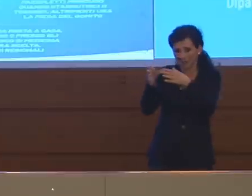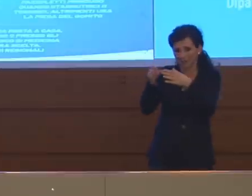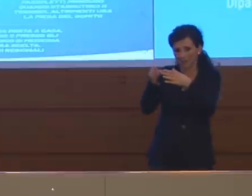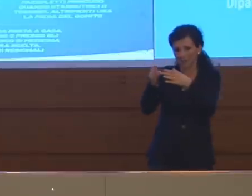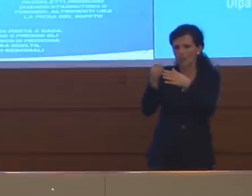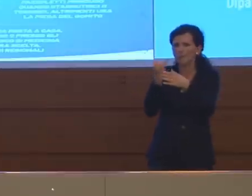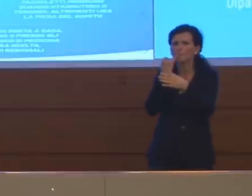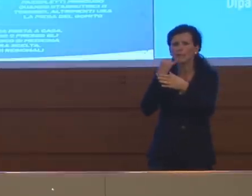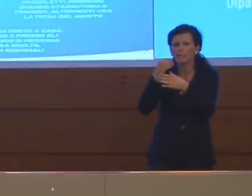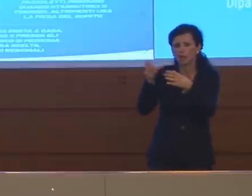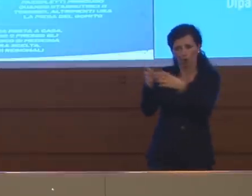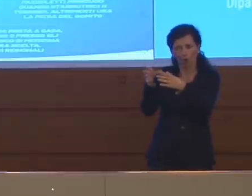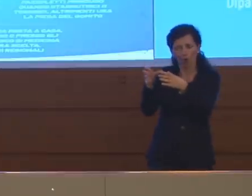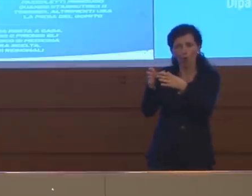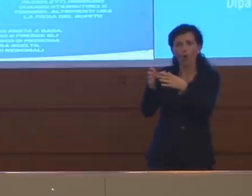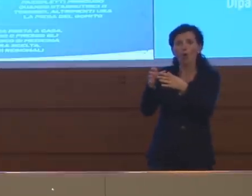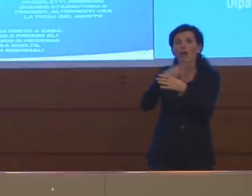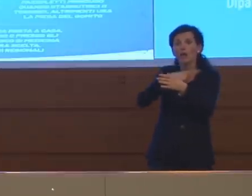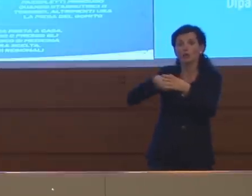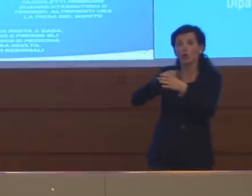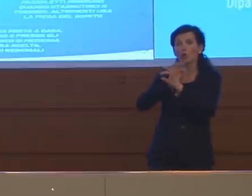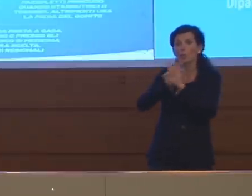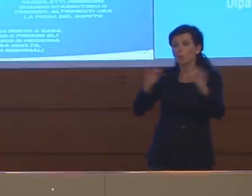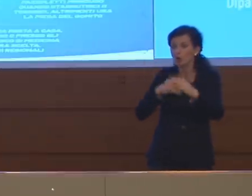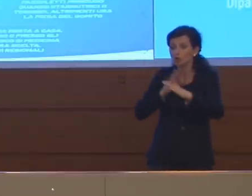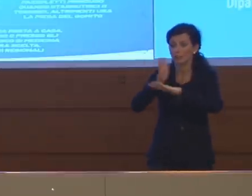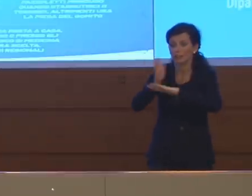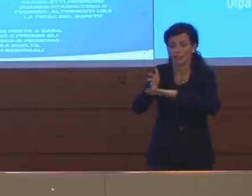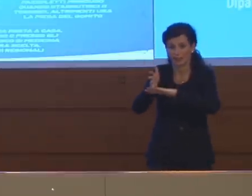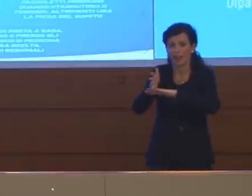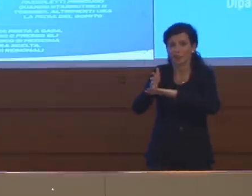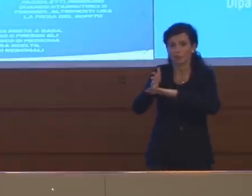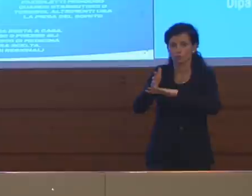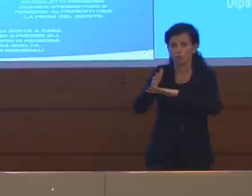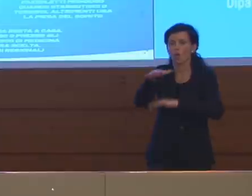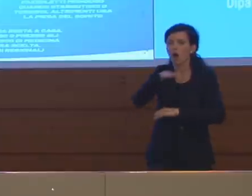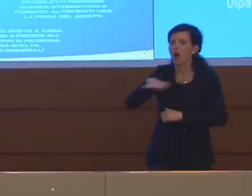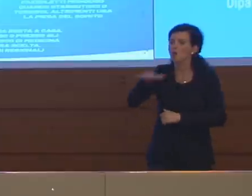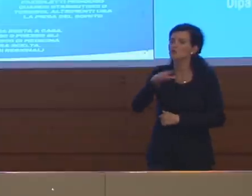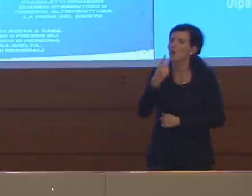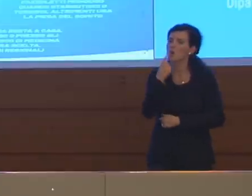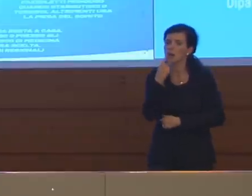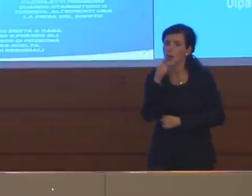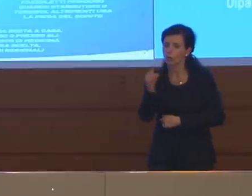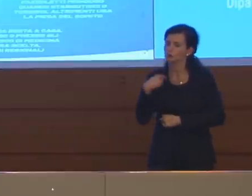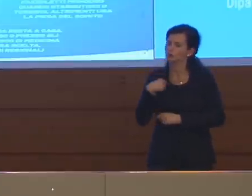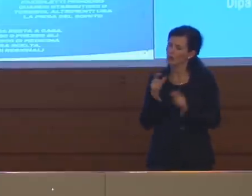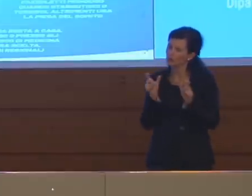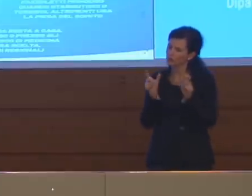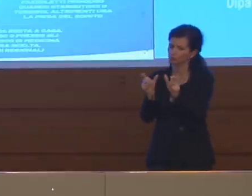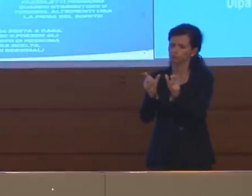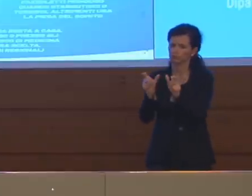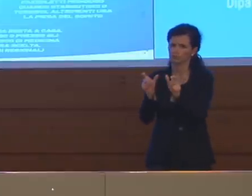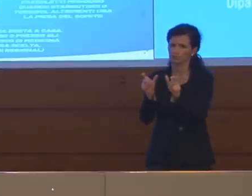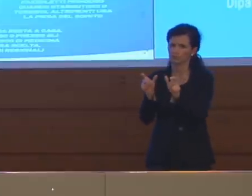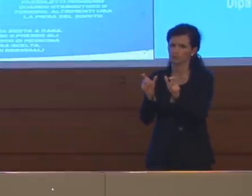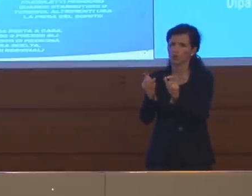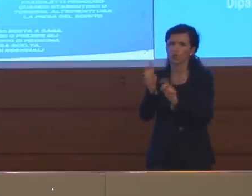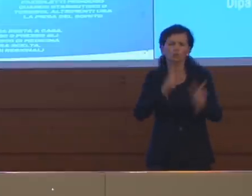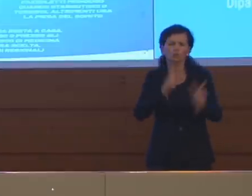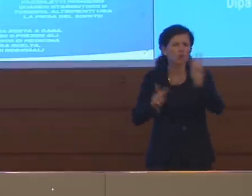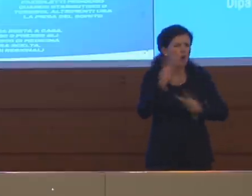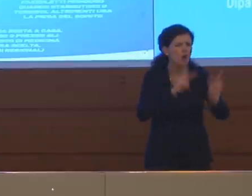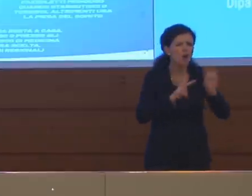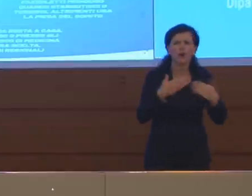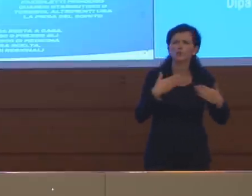precocemente, anche con misure restrittive, con le cosiddette zone rosse, che riusciamo a intercettare sempre più casi positivi,